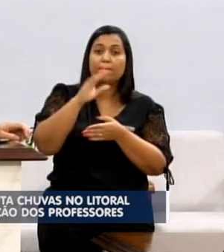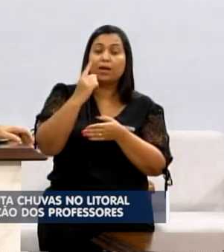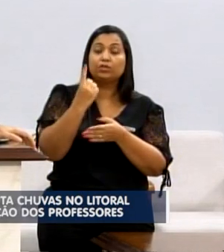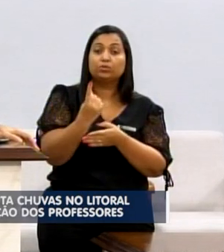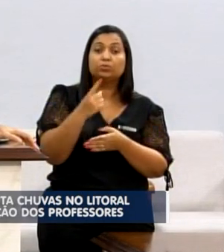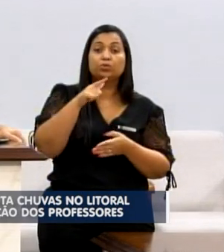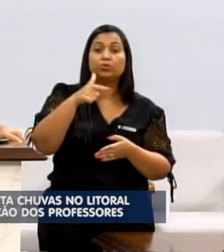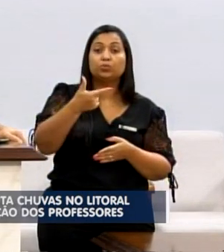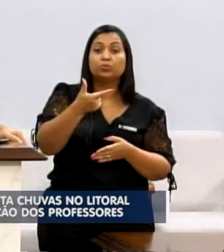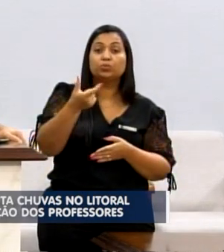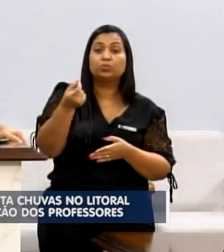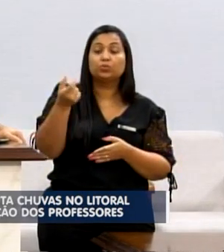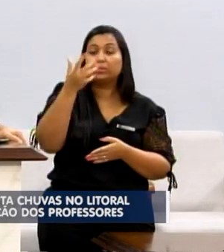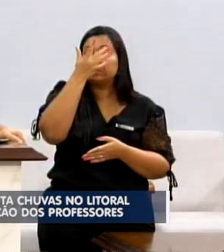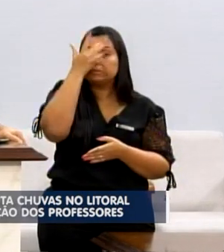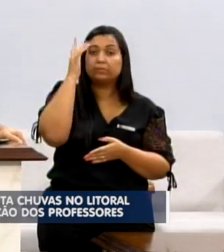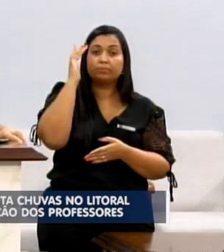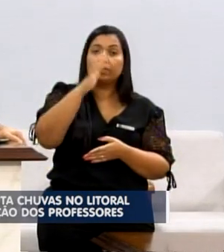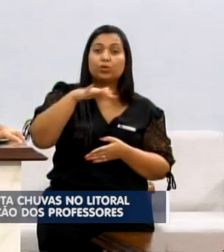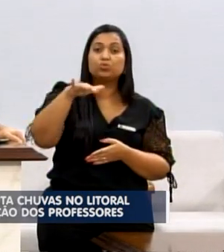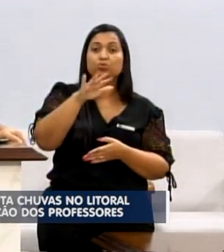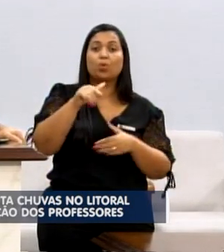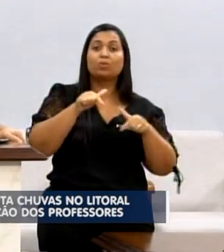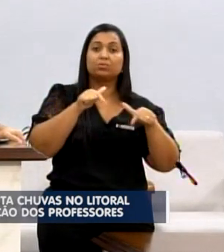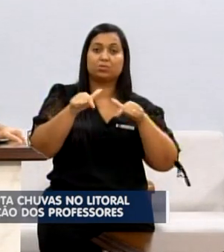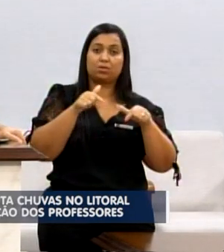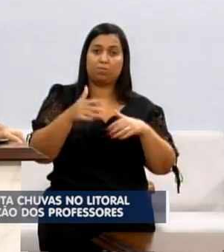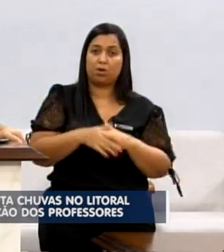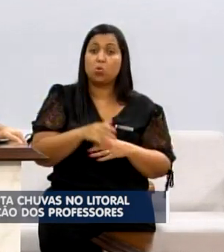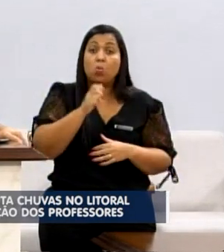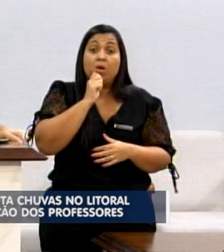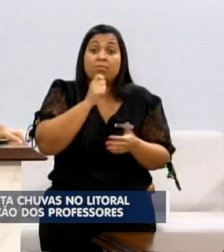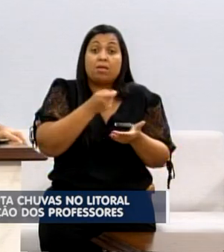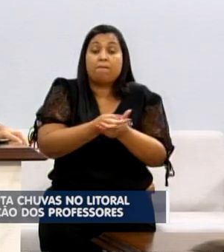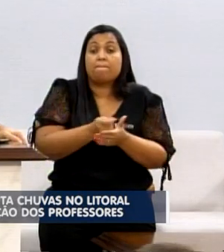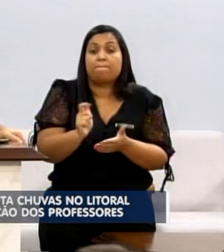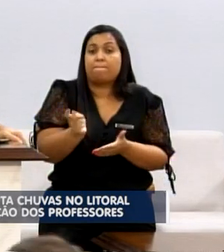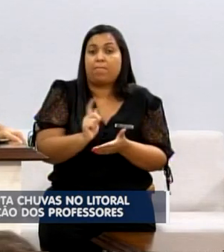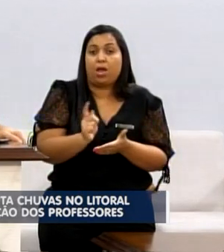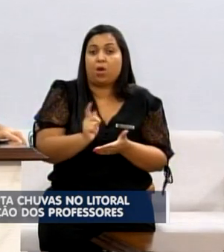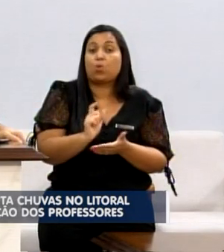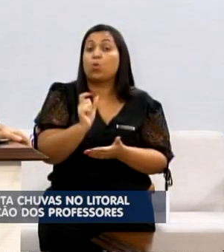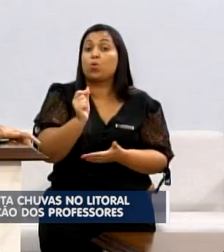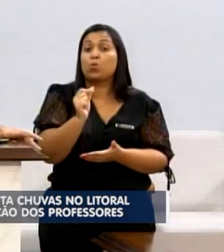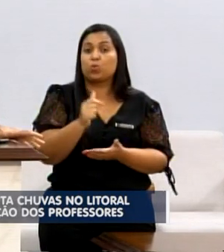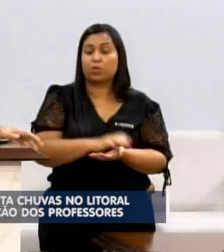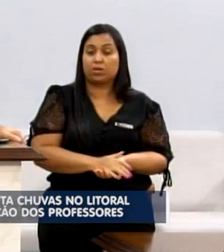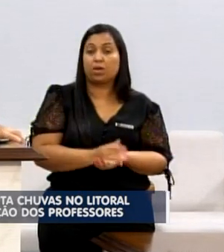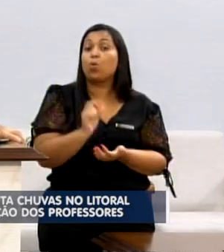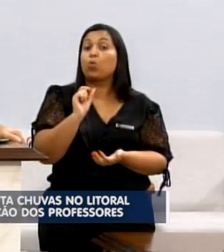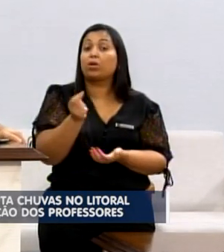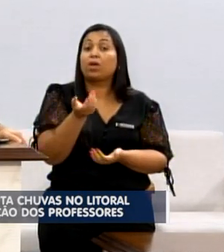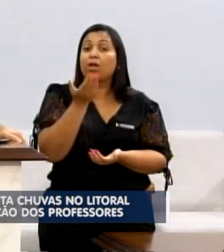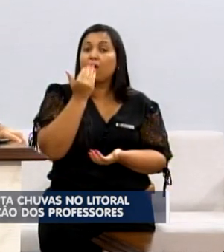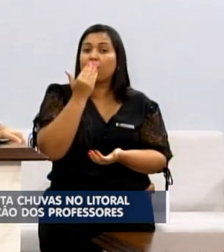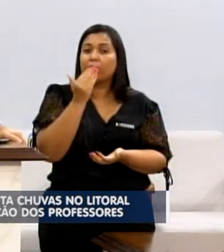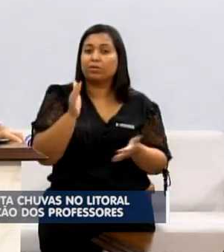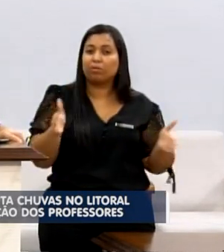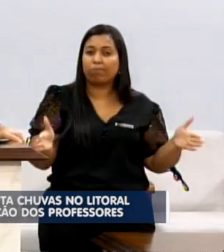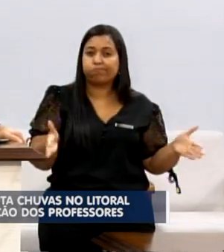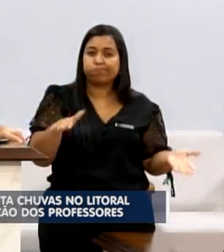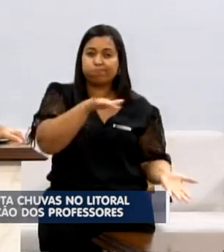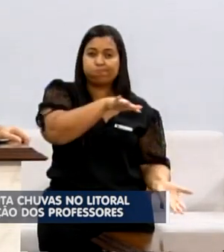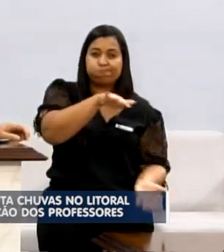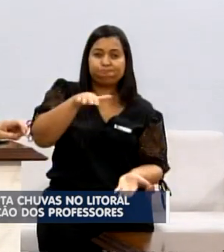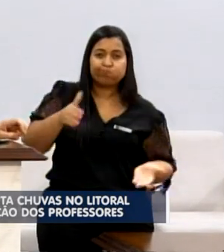.200 trabalhadores, não pagou a cesta básica, já devia ter sido paga,